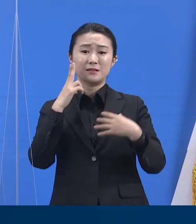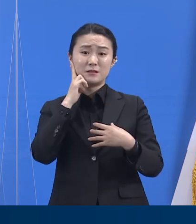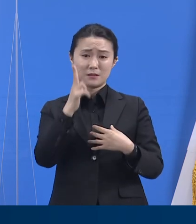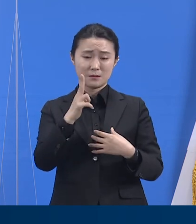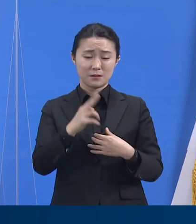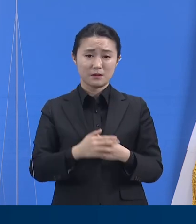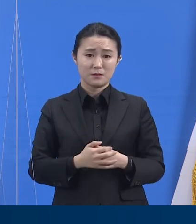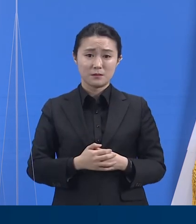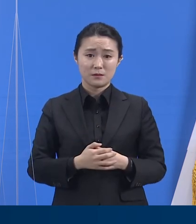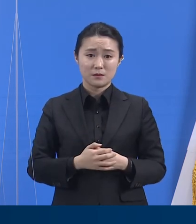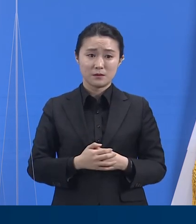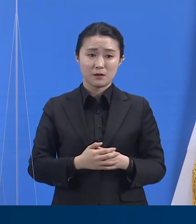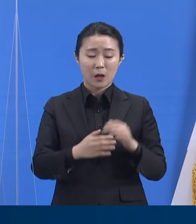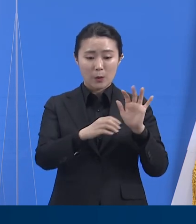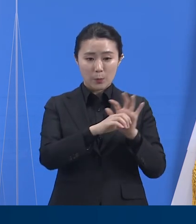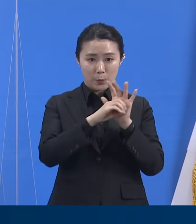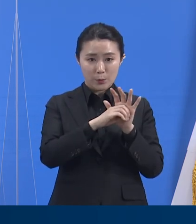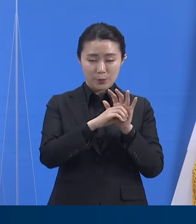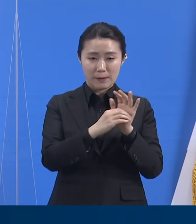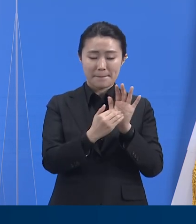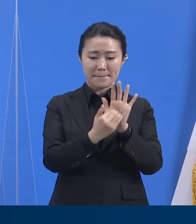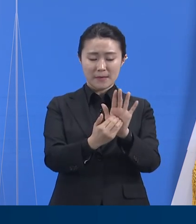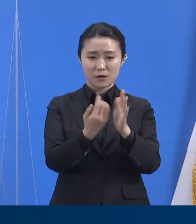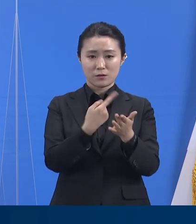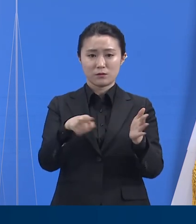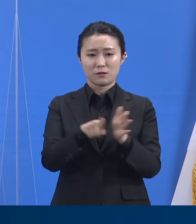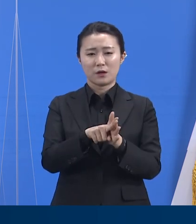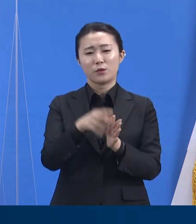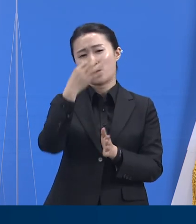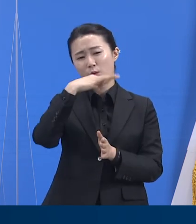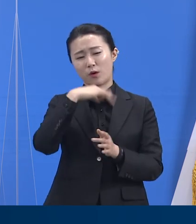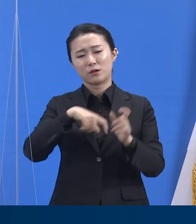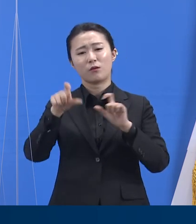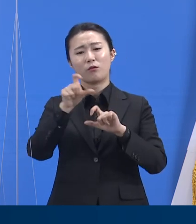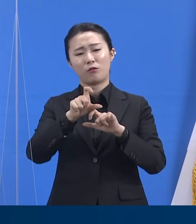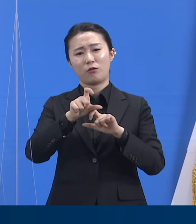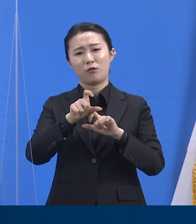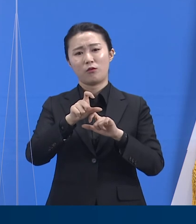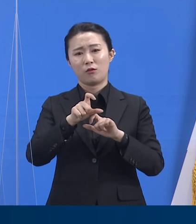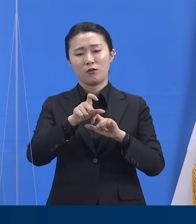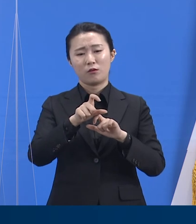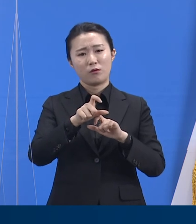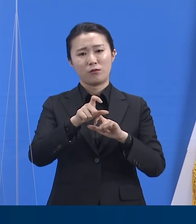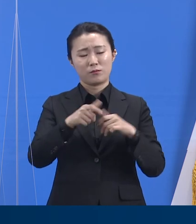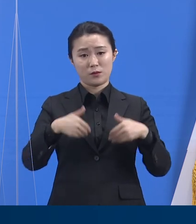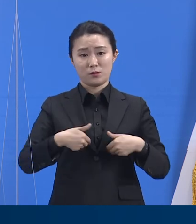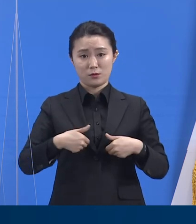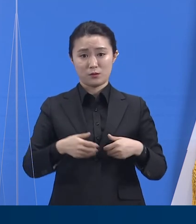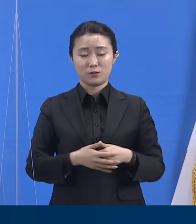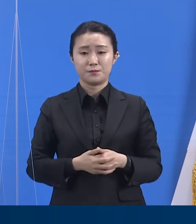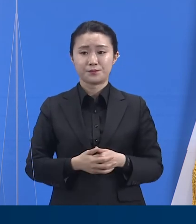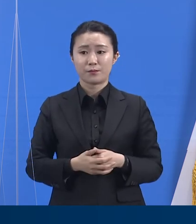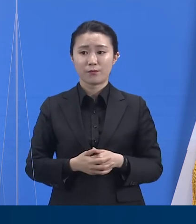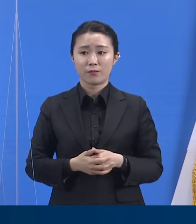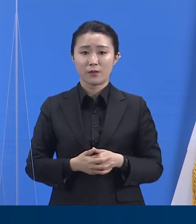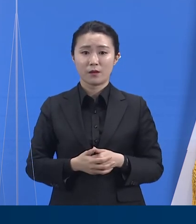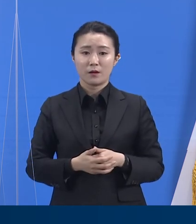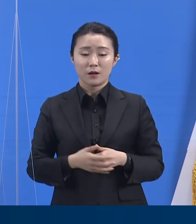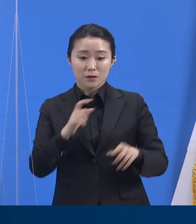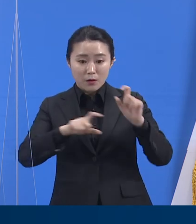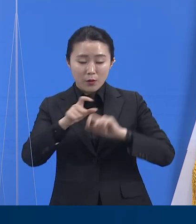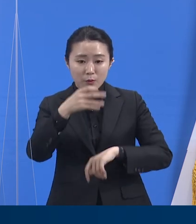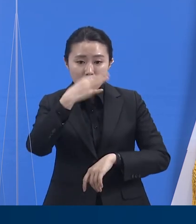전반에 효율성을 더 불어넣어야 합니다. 집중하면 성과가 날 일이 무엇인지 찾아내고 거기에 더